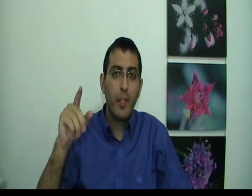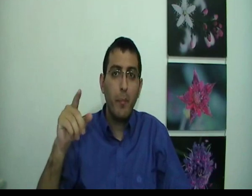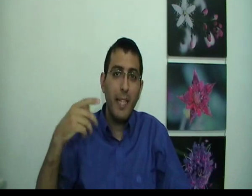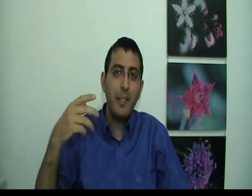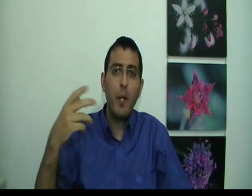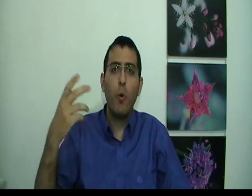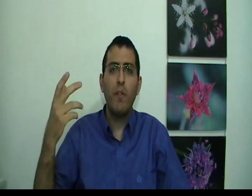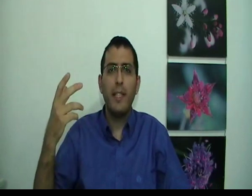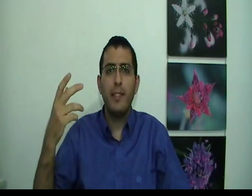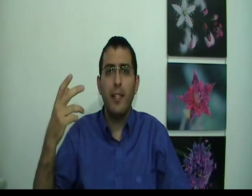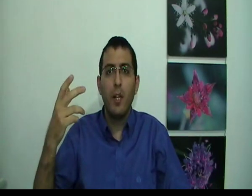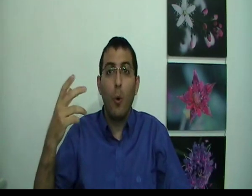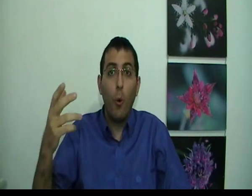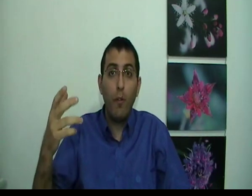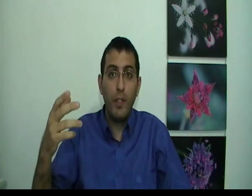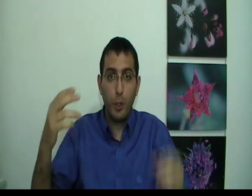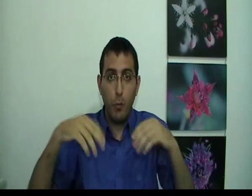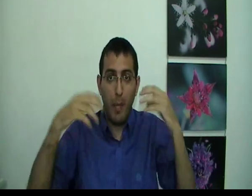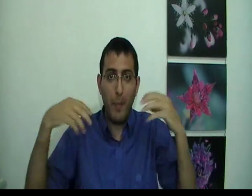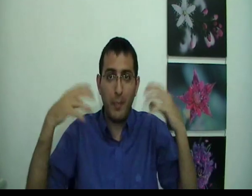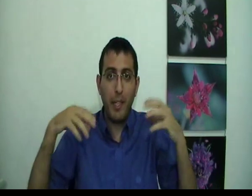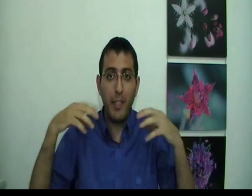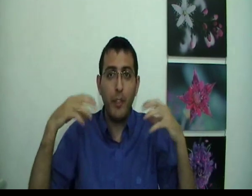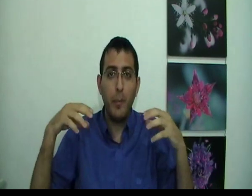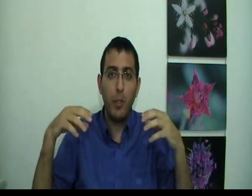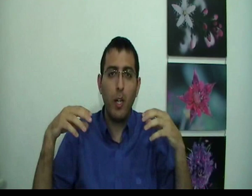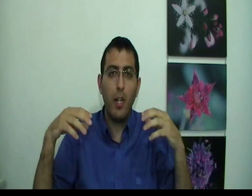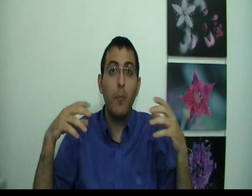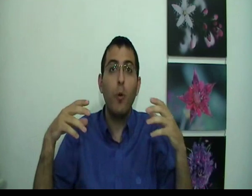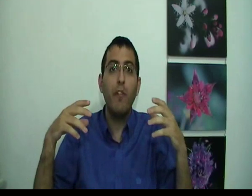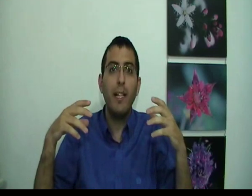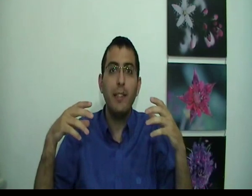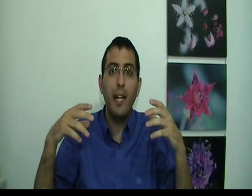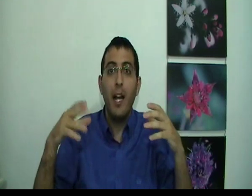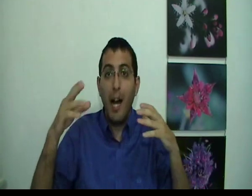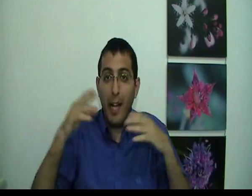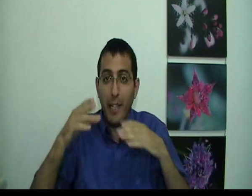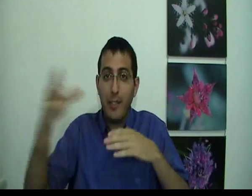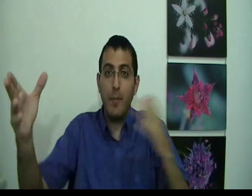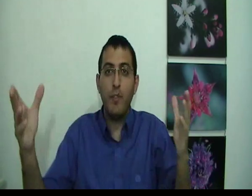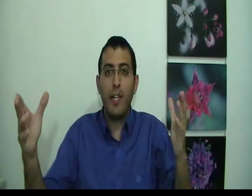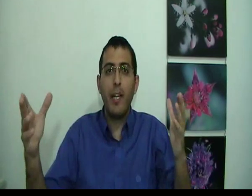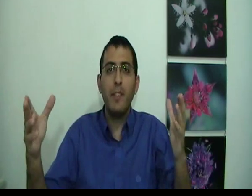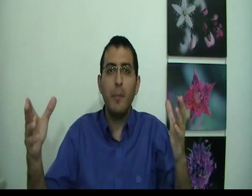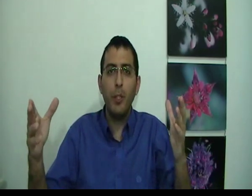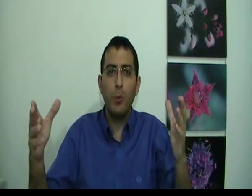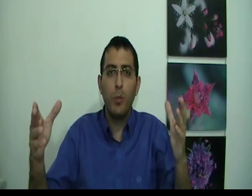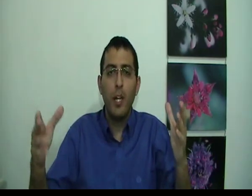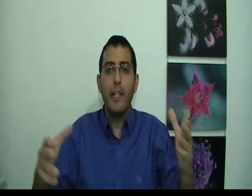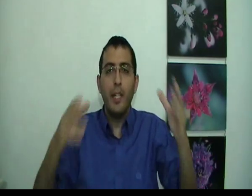בעצם איך הוא חווה את זה שהוא מהפרספקטיבה של בתוך החלום הוא חווה את זה אני עכשיו מתווכח עם איזה מישהו יש